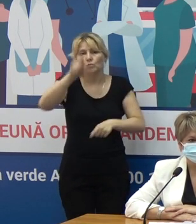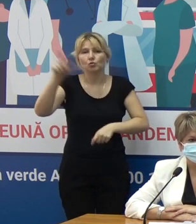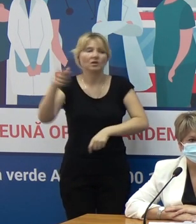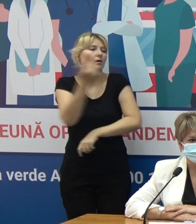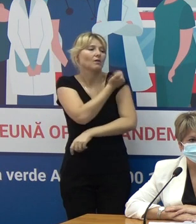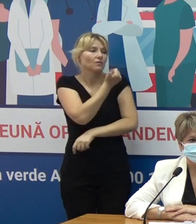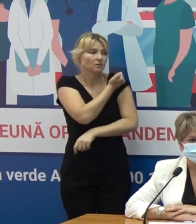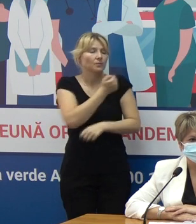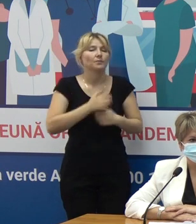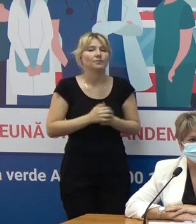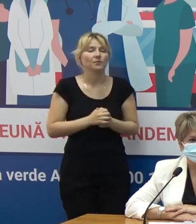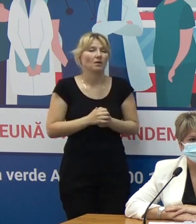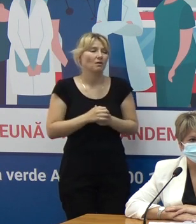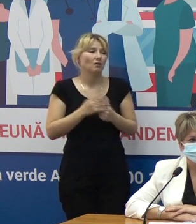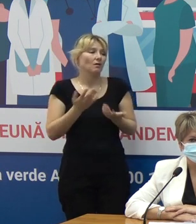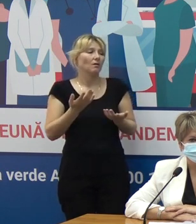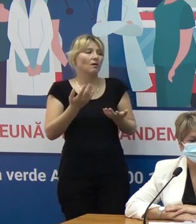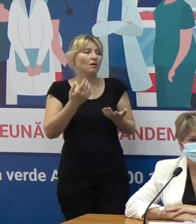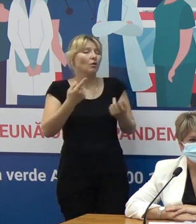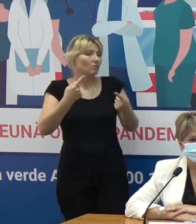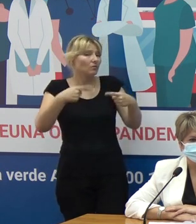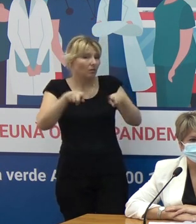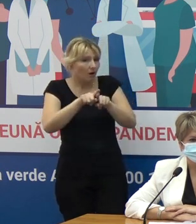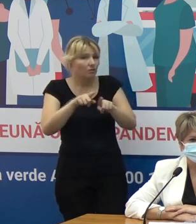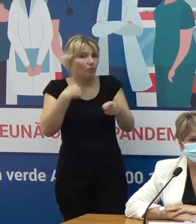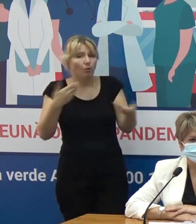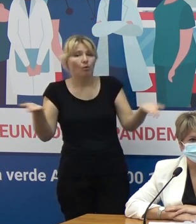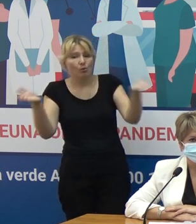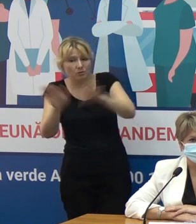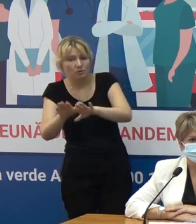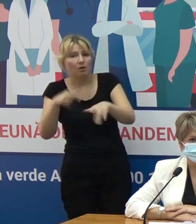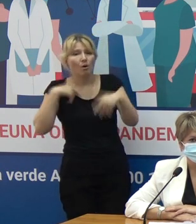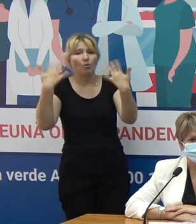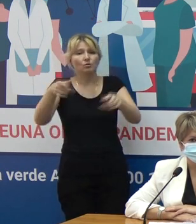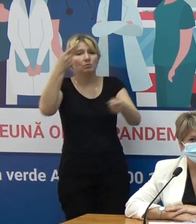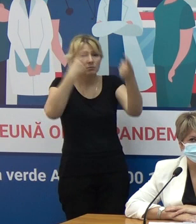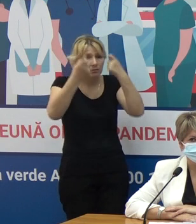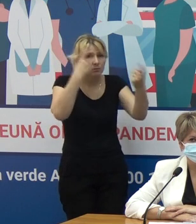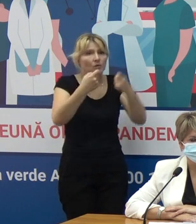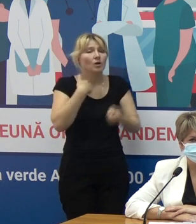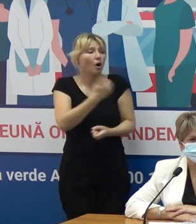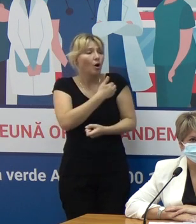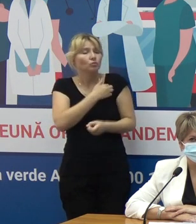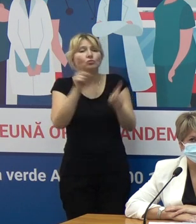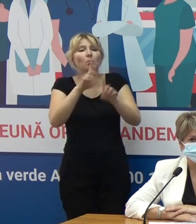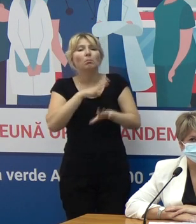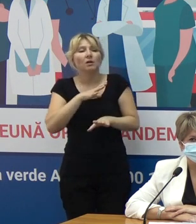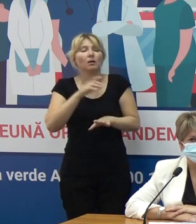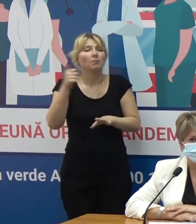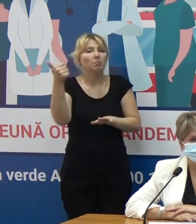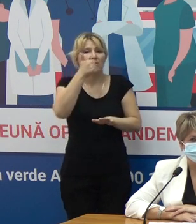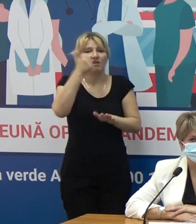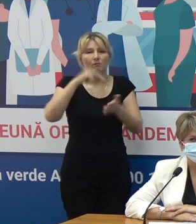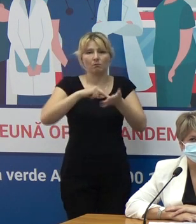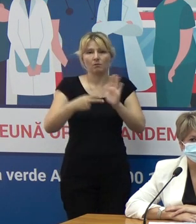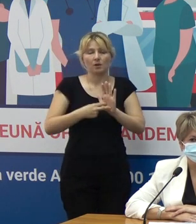Mă refer aici la aceleași aspecte care deja astăzi am menționat și care sper să devină prioritare în